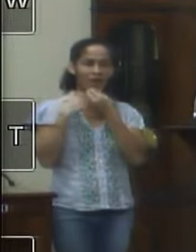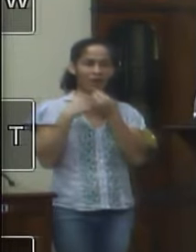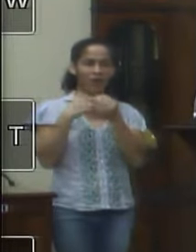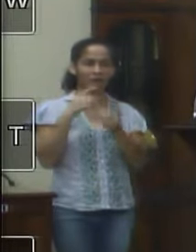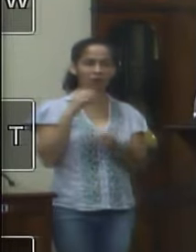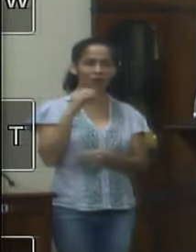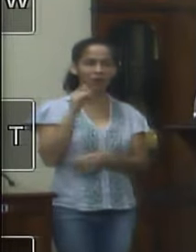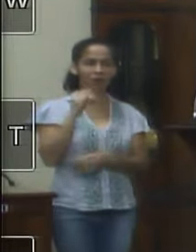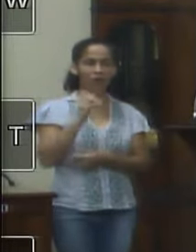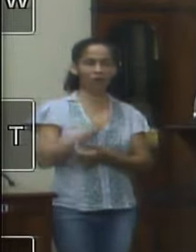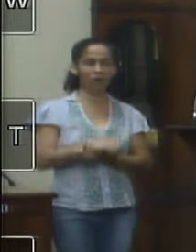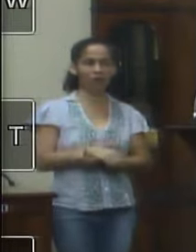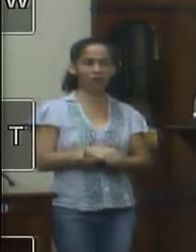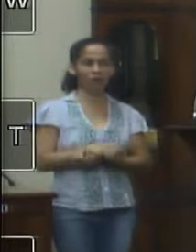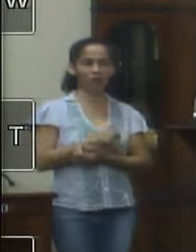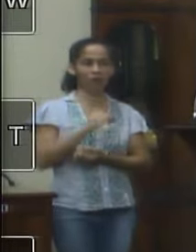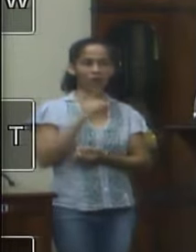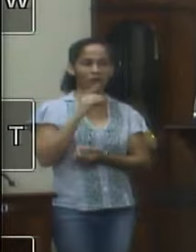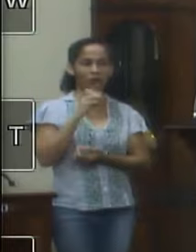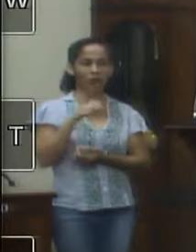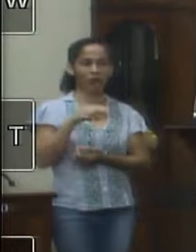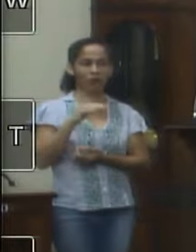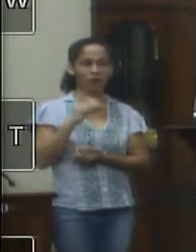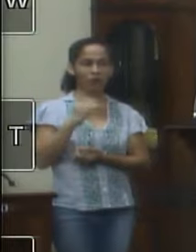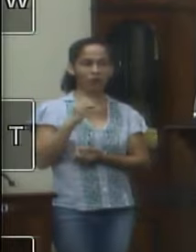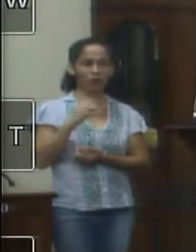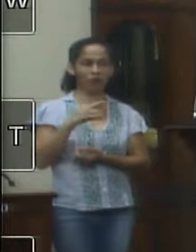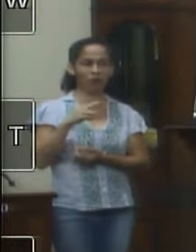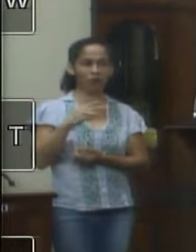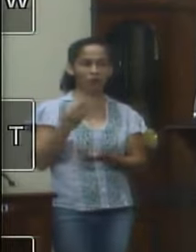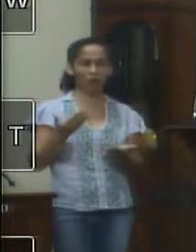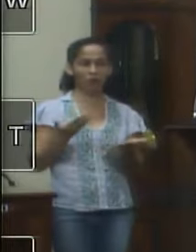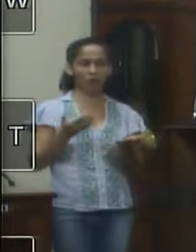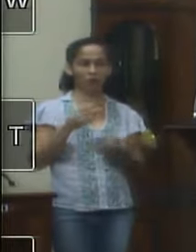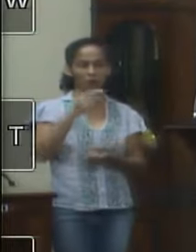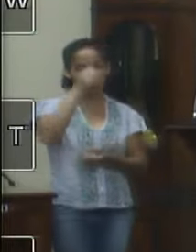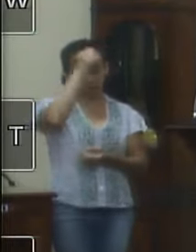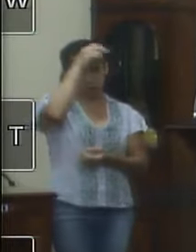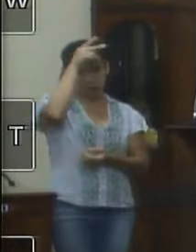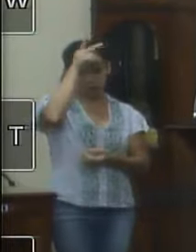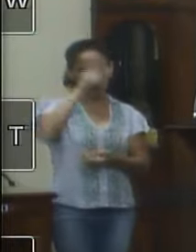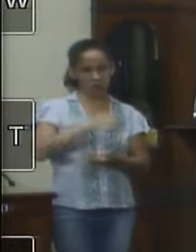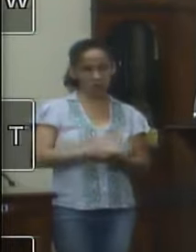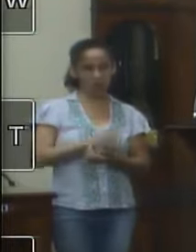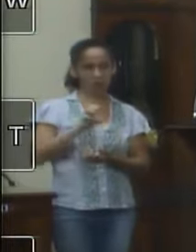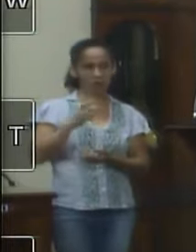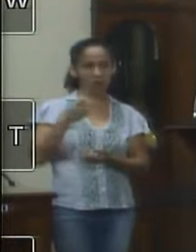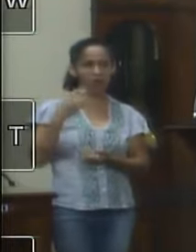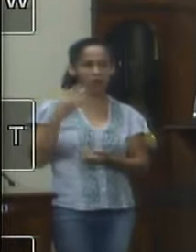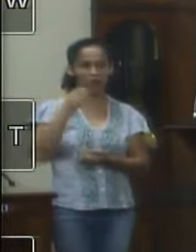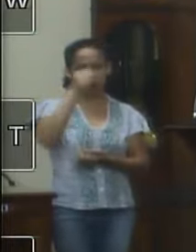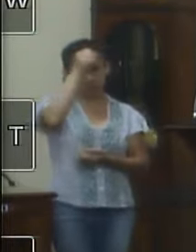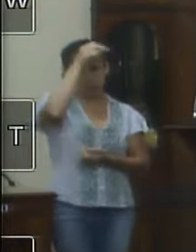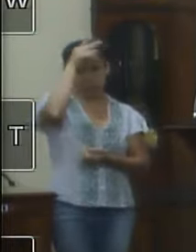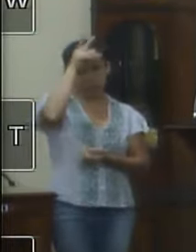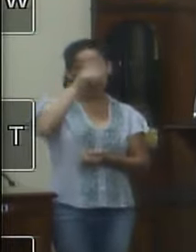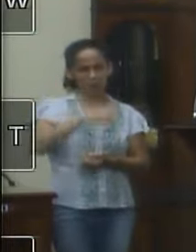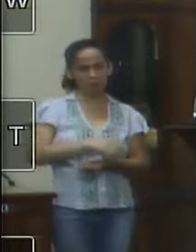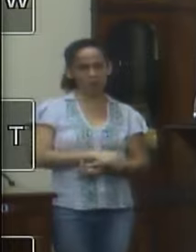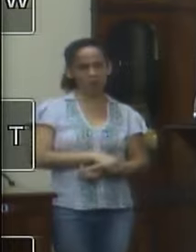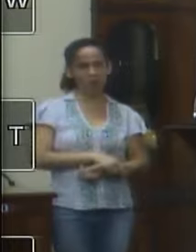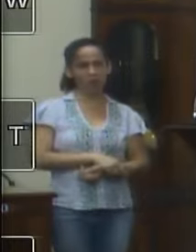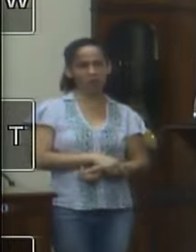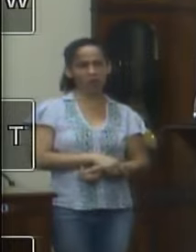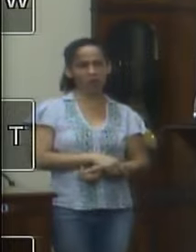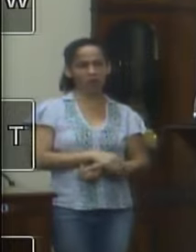David denunciou o próprio prefeito atual denunciou o ex-prefeito ela adora denunciar porque ela